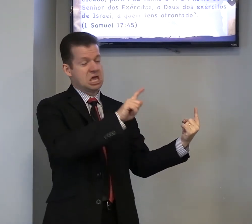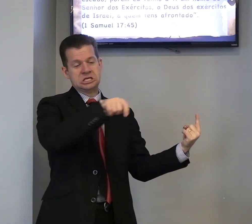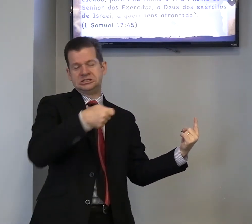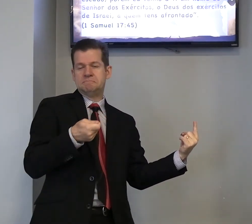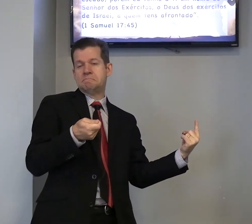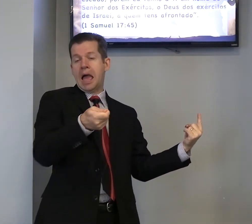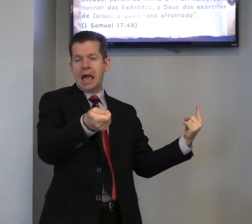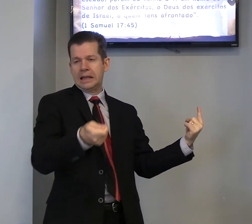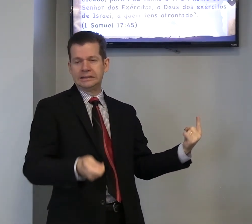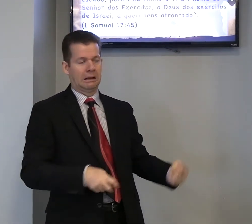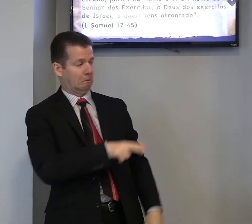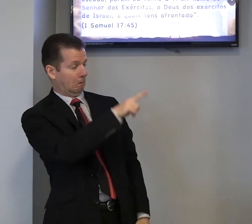escada,